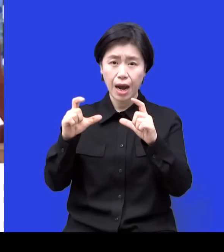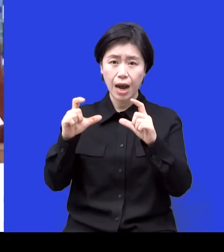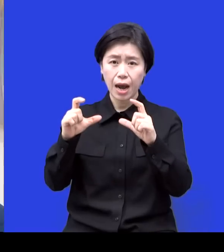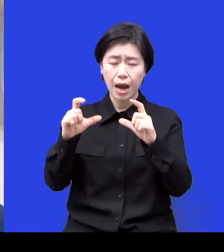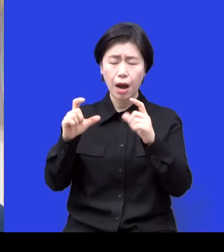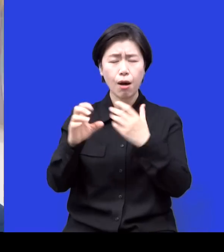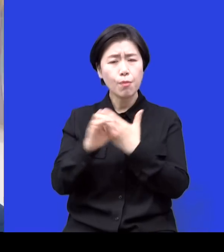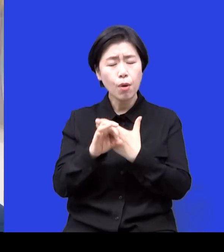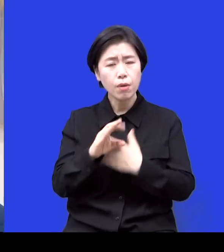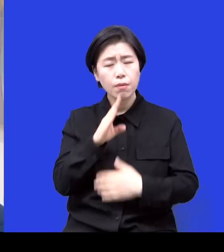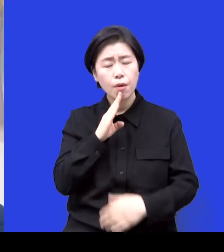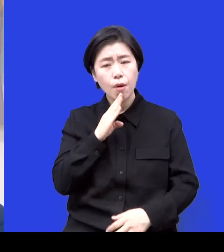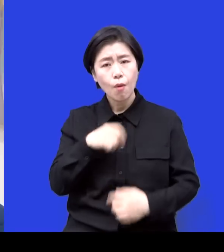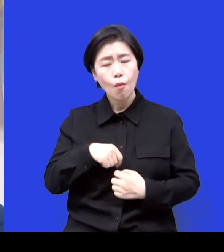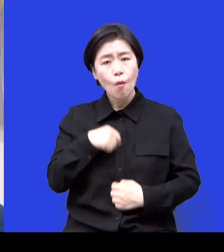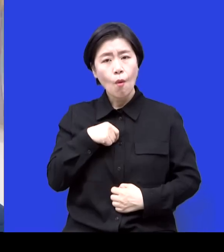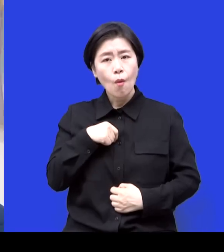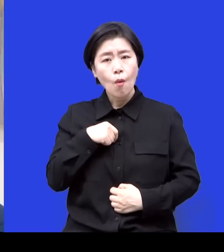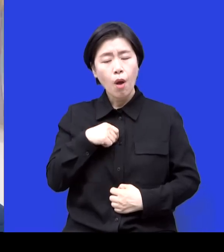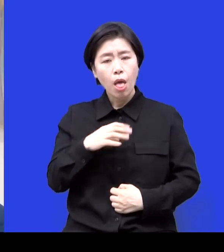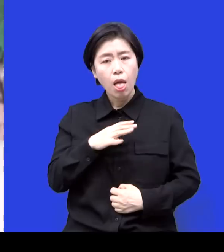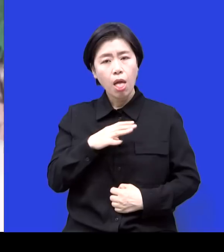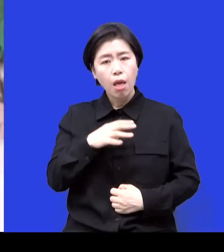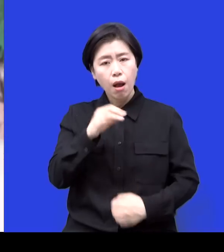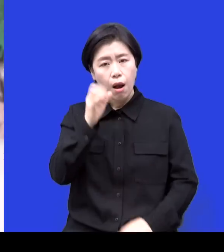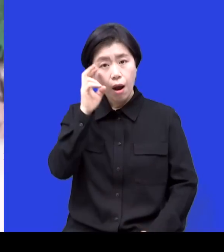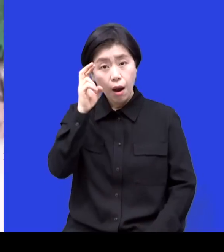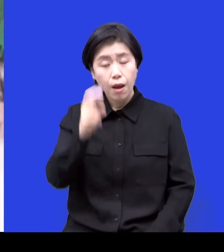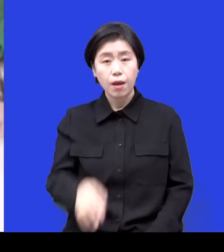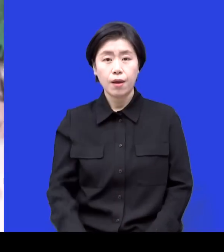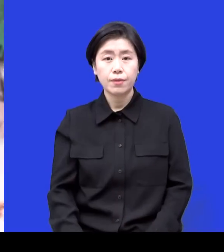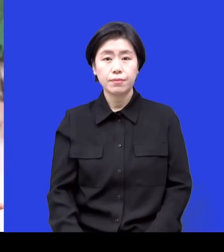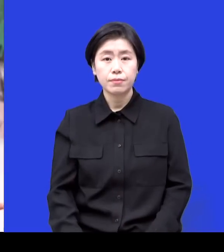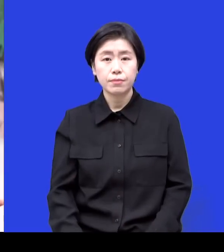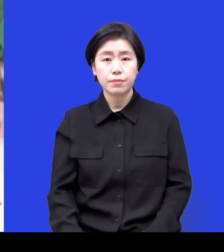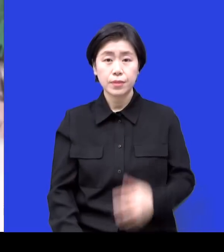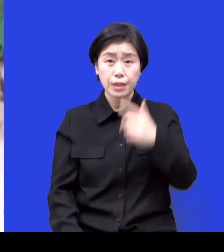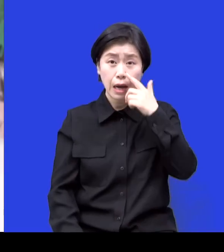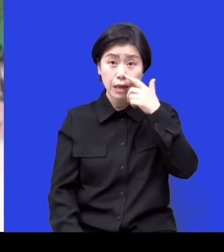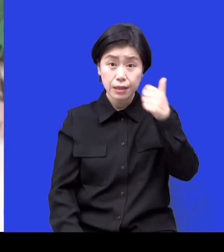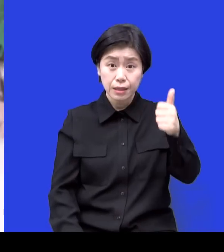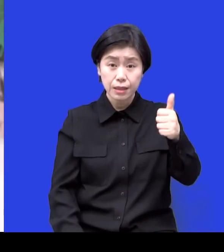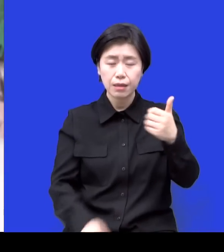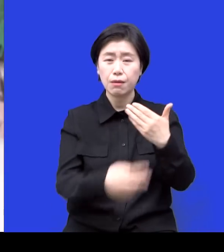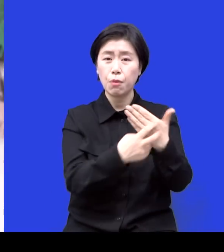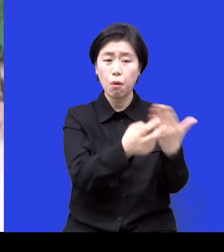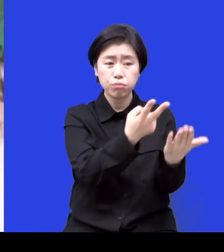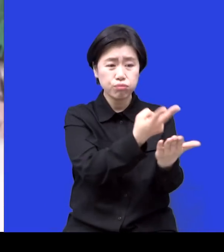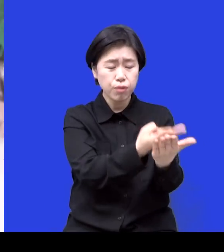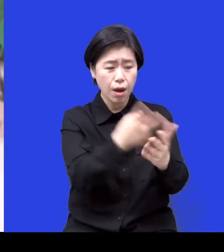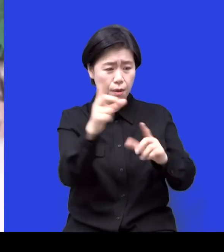같거든요 그렇죠 맞아요 근데 그 투병 생활 하시는 거 보시면서 많은 생각이 들으셨을 것 같아요